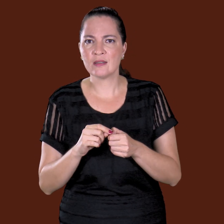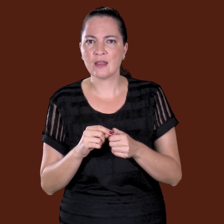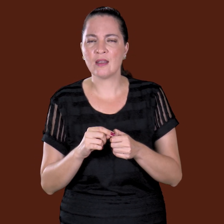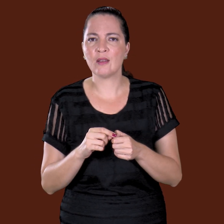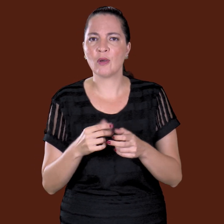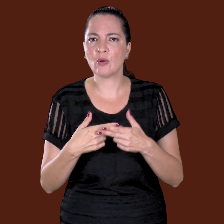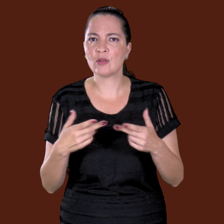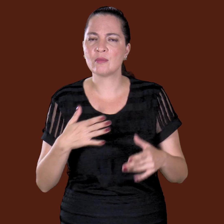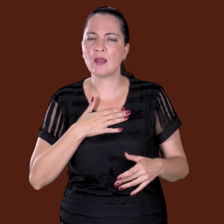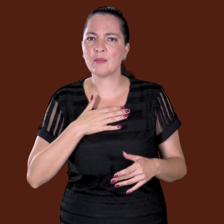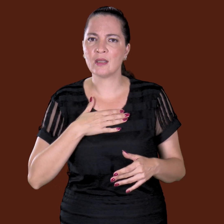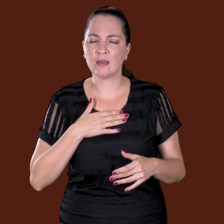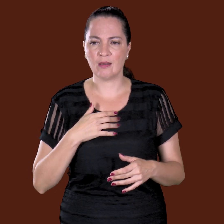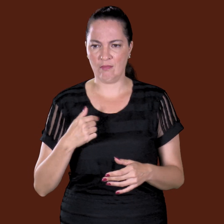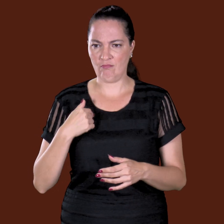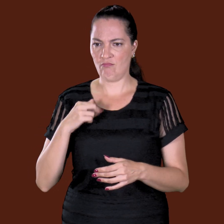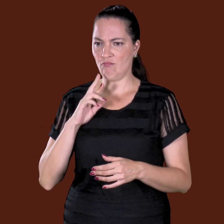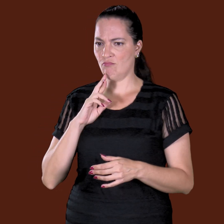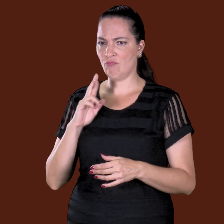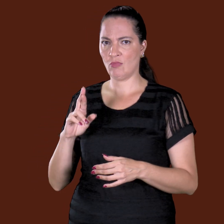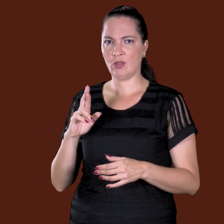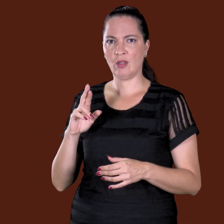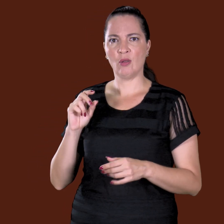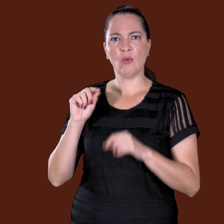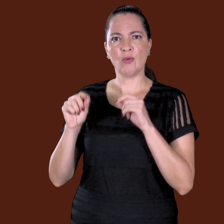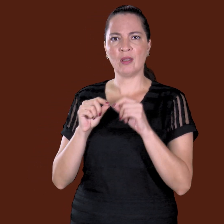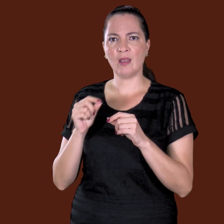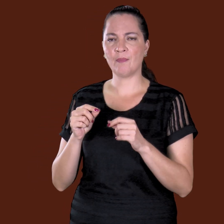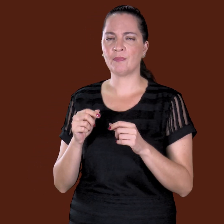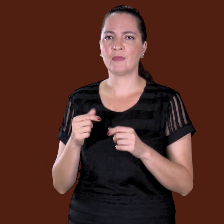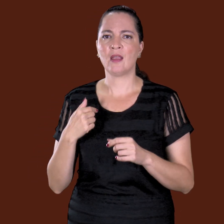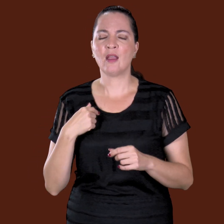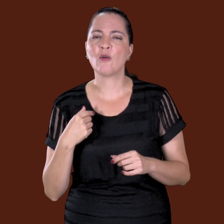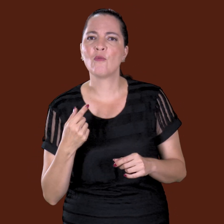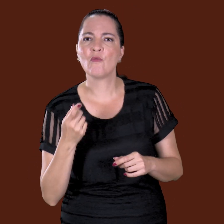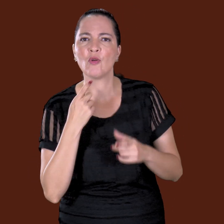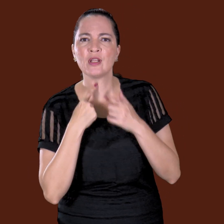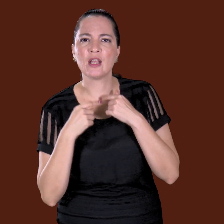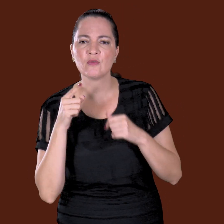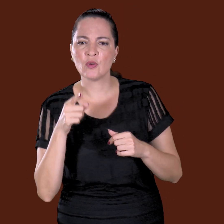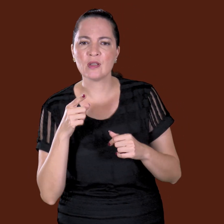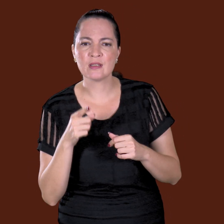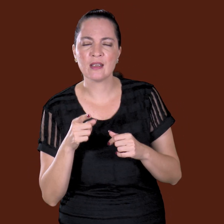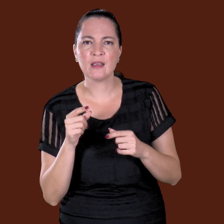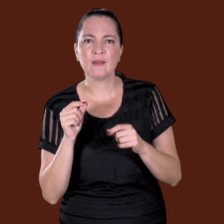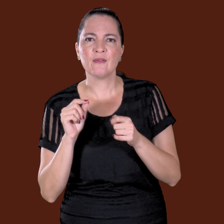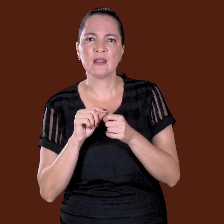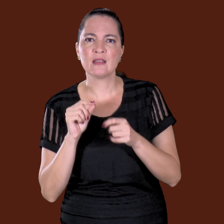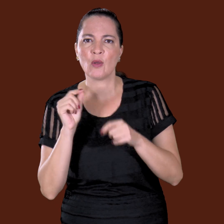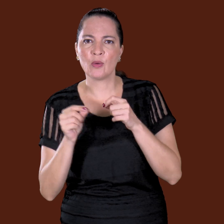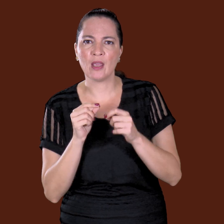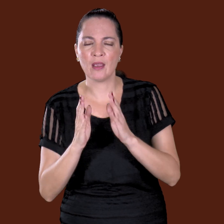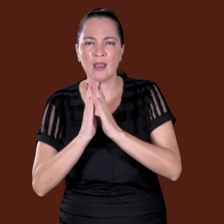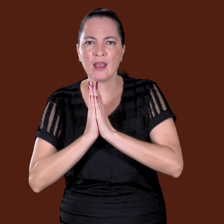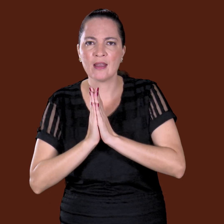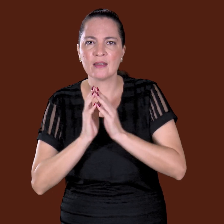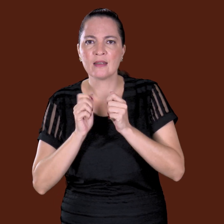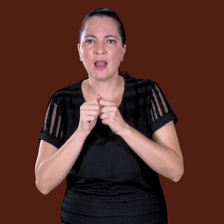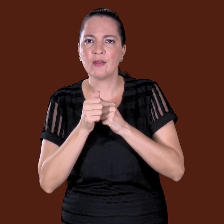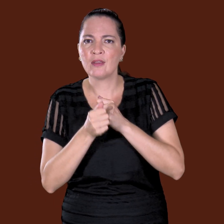Aí um favor pra mim? O que que é? E ela falou assim... Não, eu queria que você rezasse um terço... Pra mim. E assim, como ela era